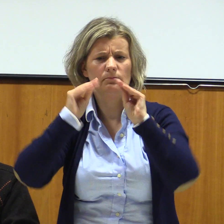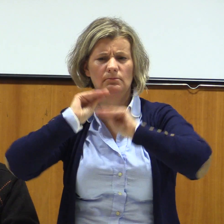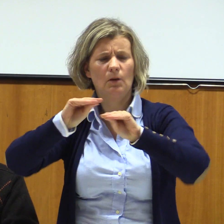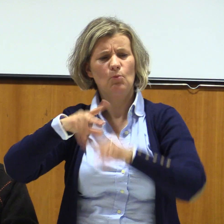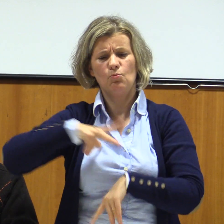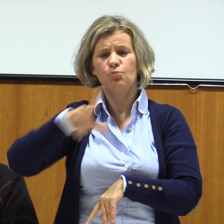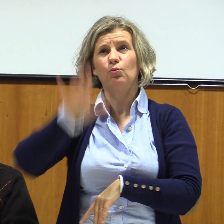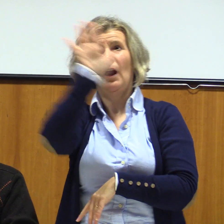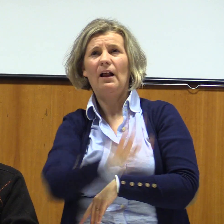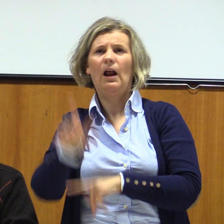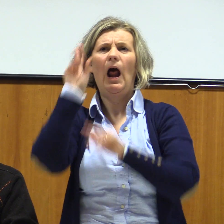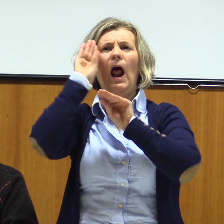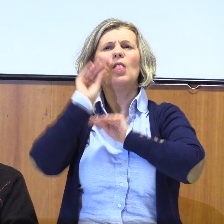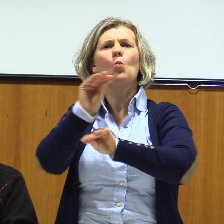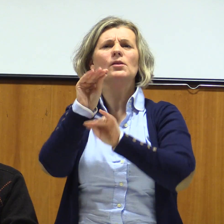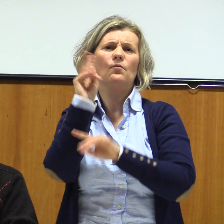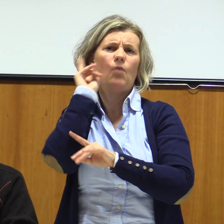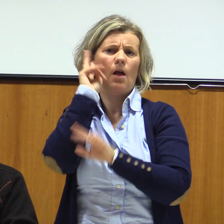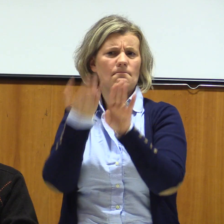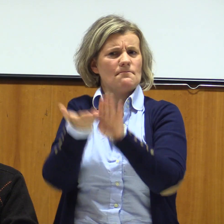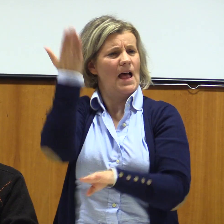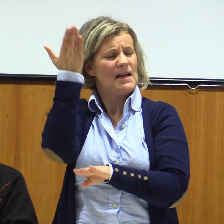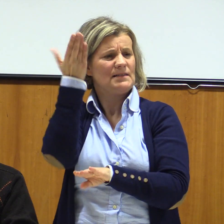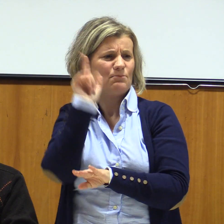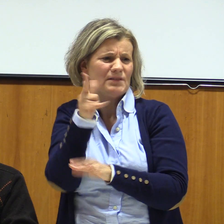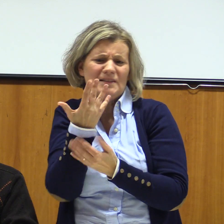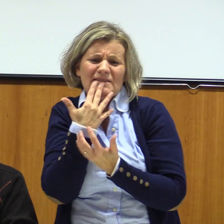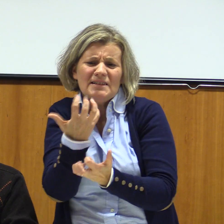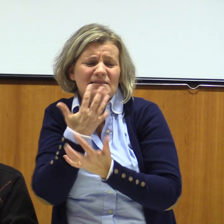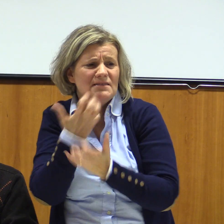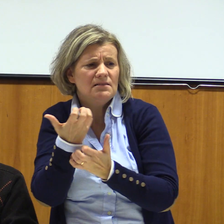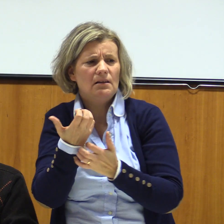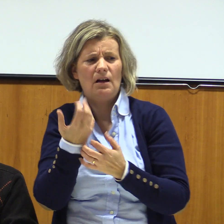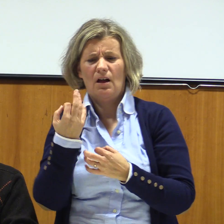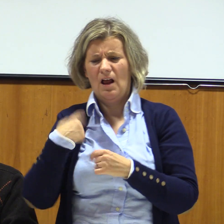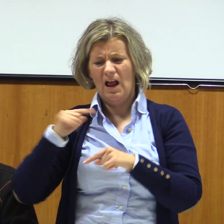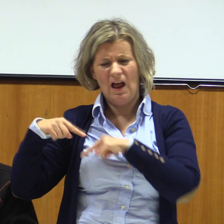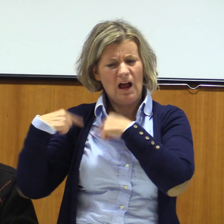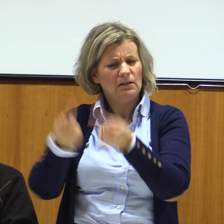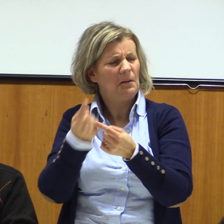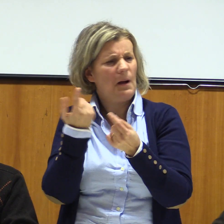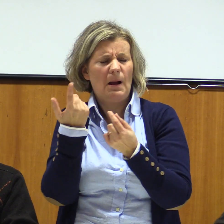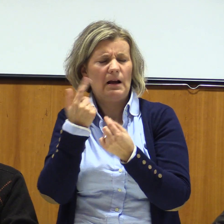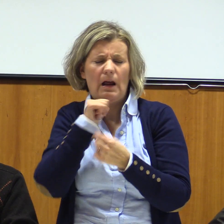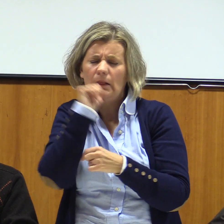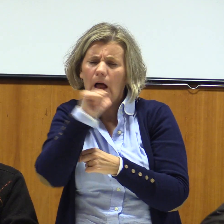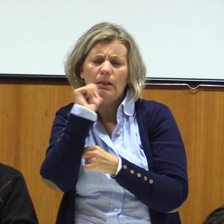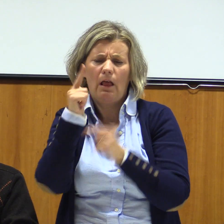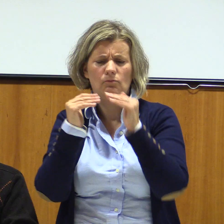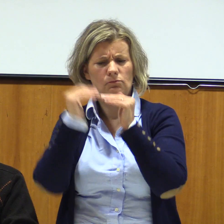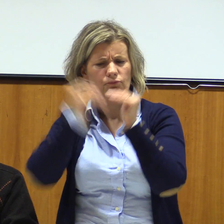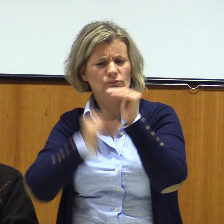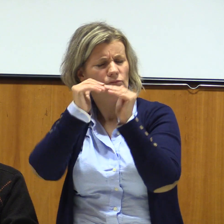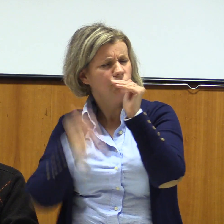de recrutamento para a nossa área, a docência de Língua Gestual Portuguesa, a nível nacional. Então, a língua com valor é uma língua que é preciso ser distinguida, e temos